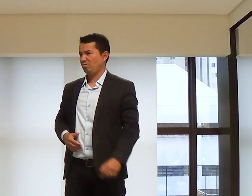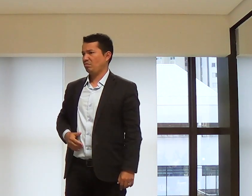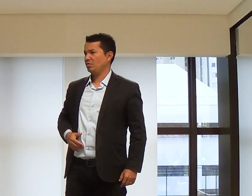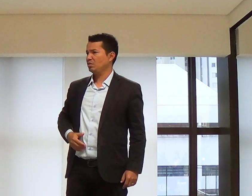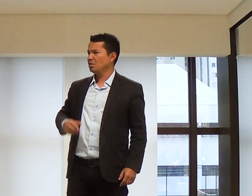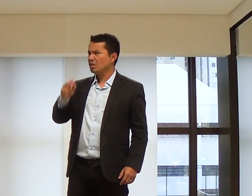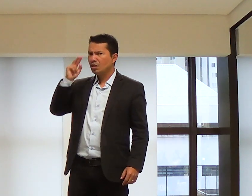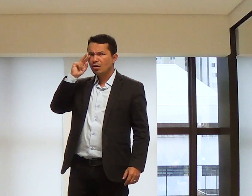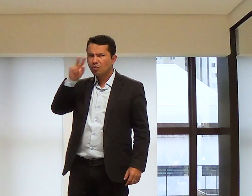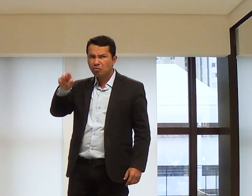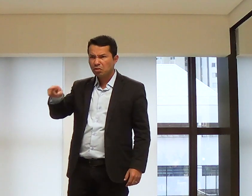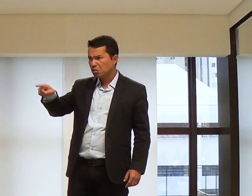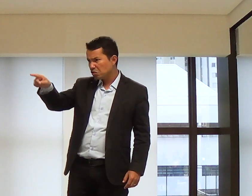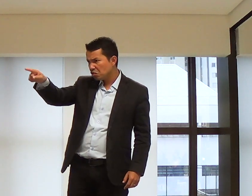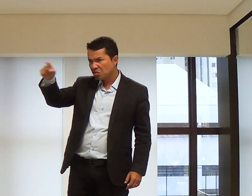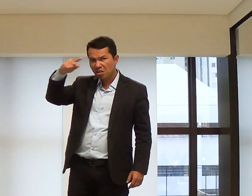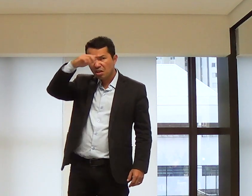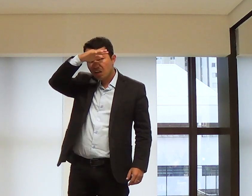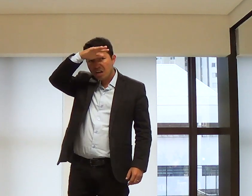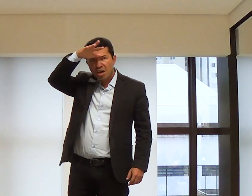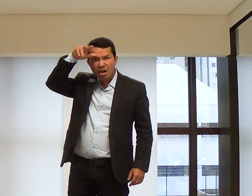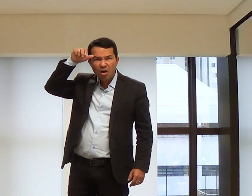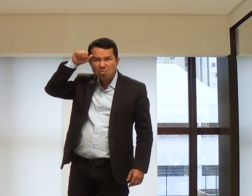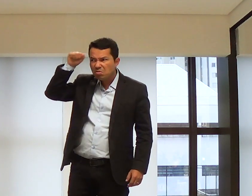pessoa, de cada um de nós. Sabe?